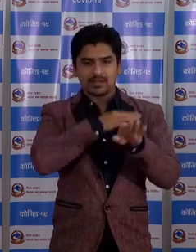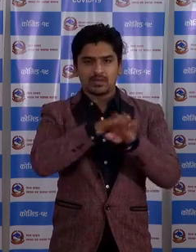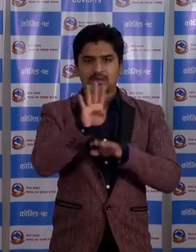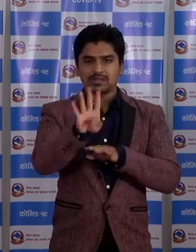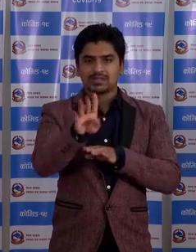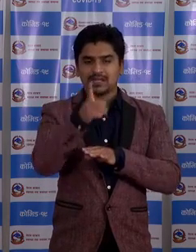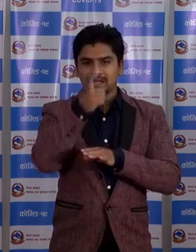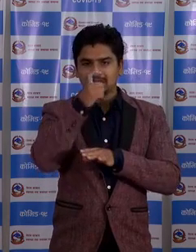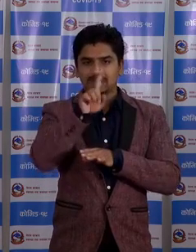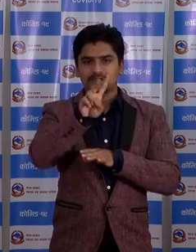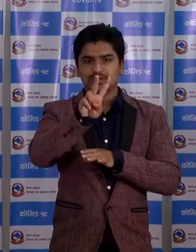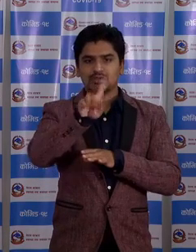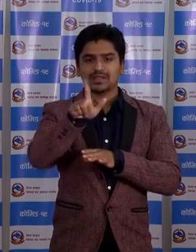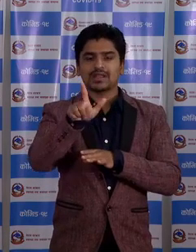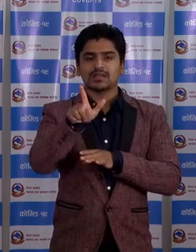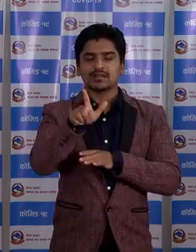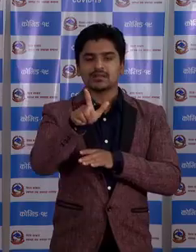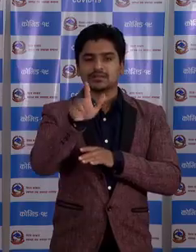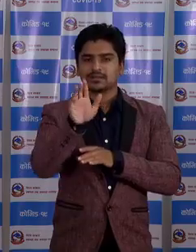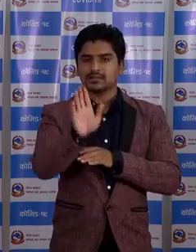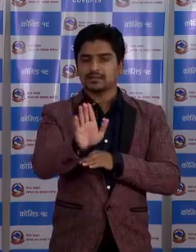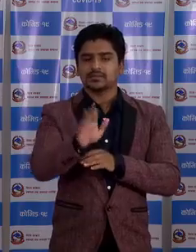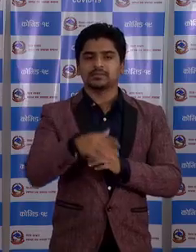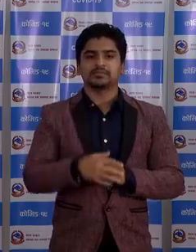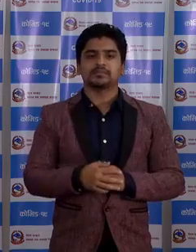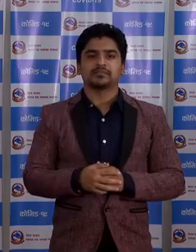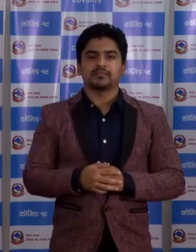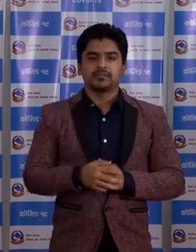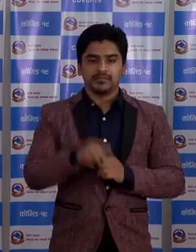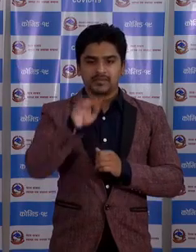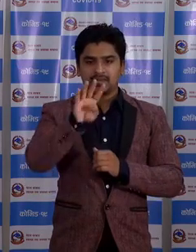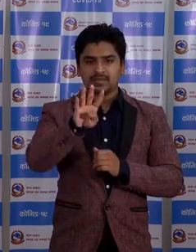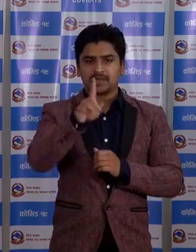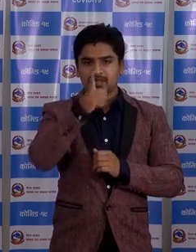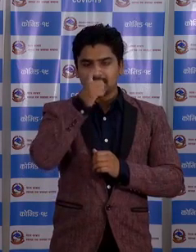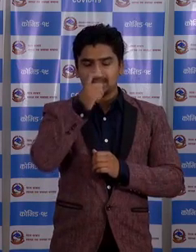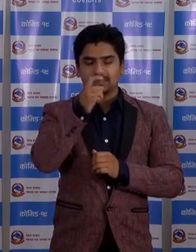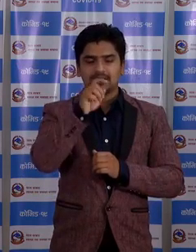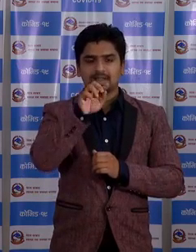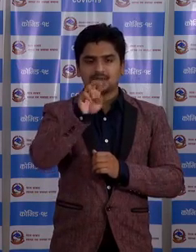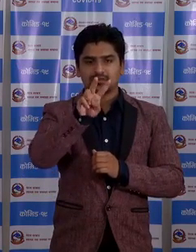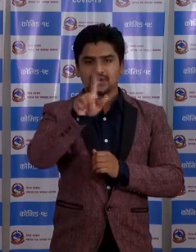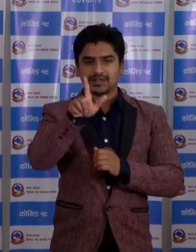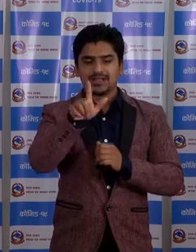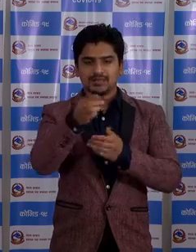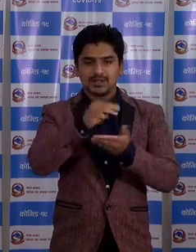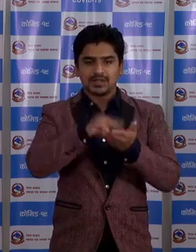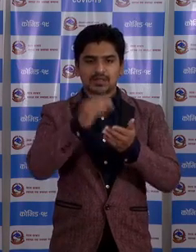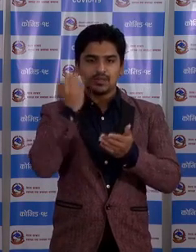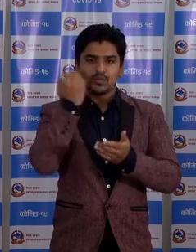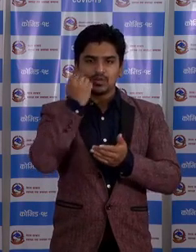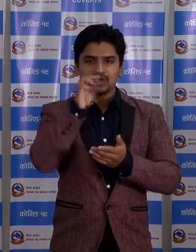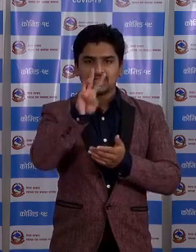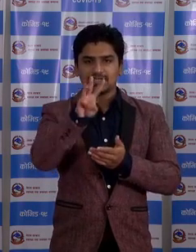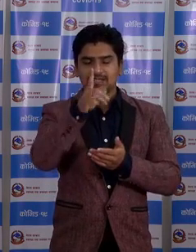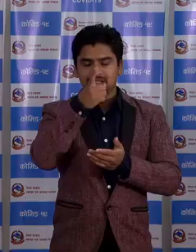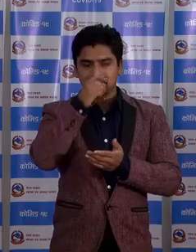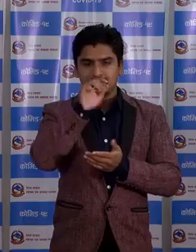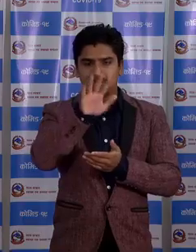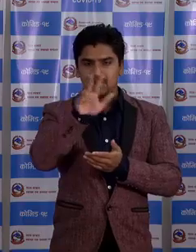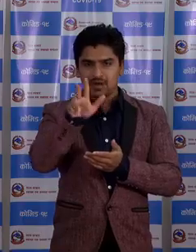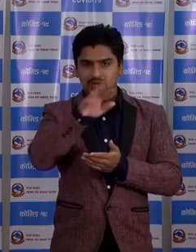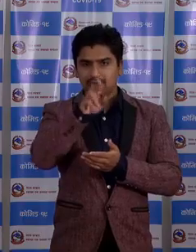427 रहेको छा। ए 427 मद्दे पूरुष अरु 308 जाना